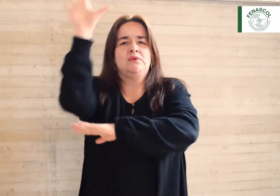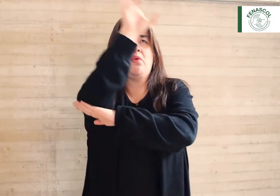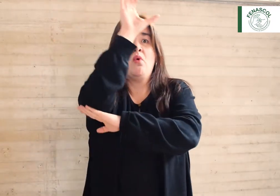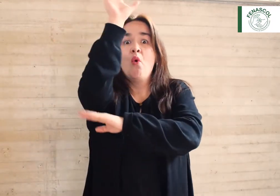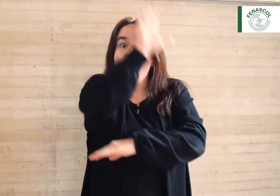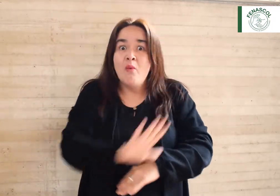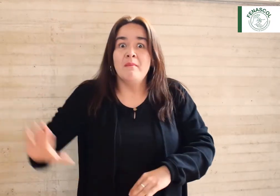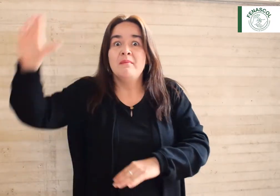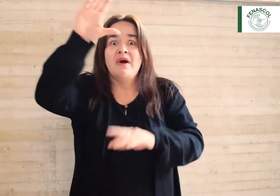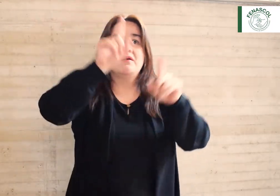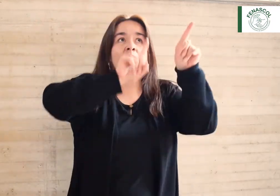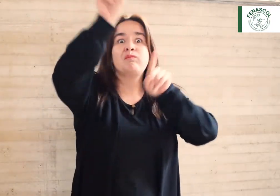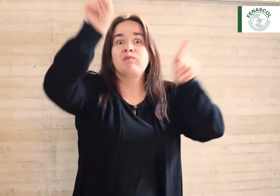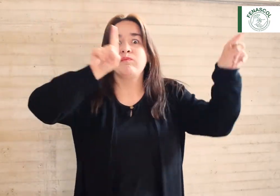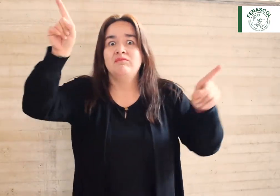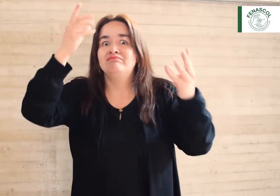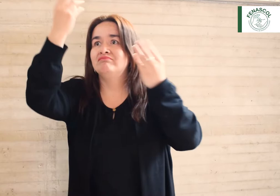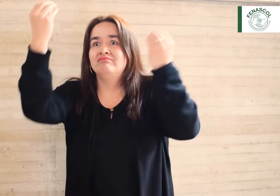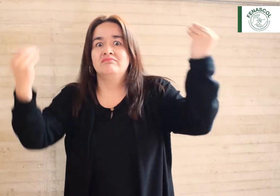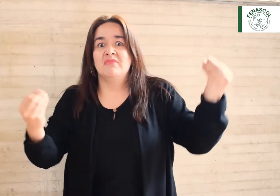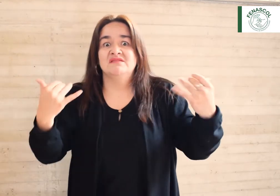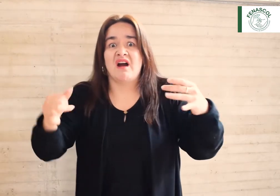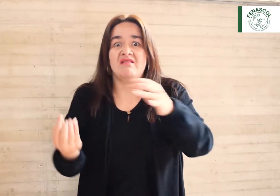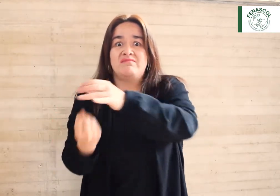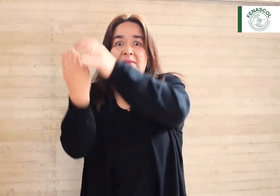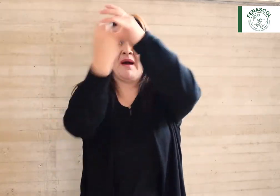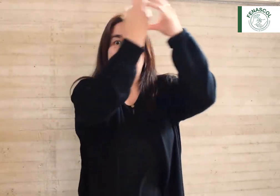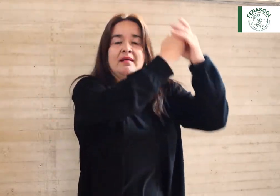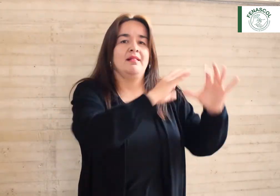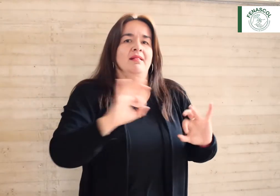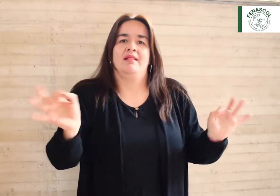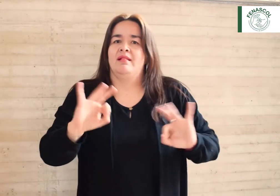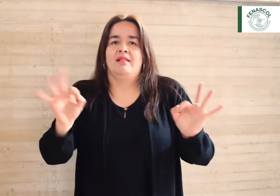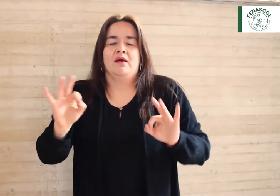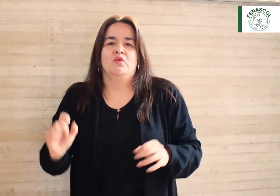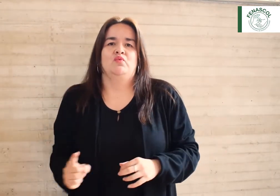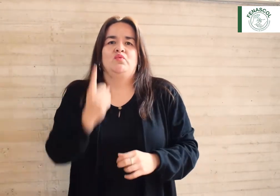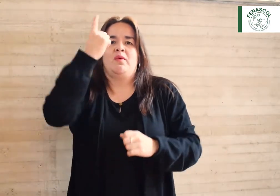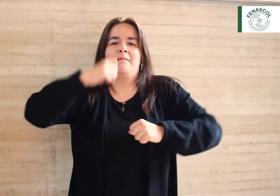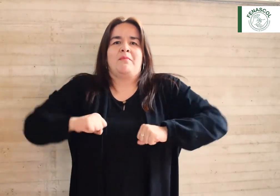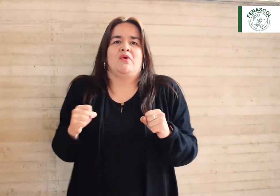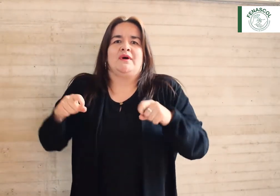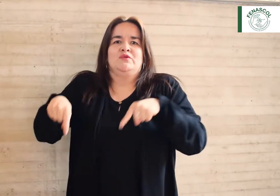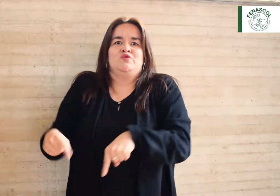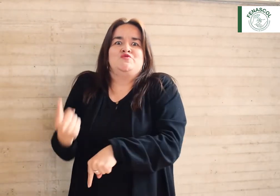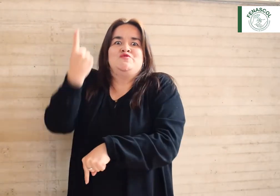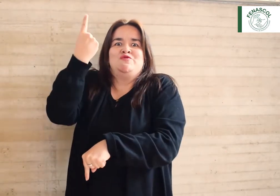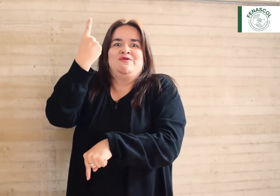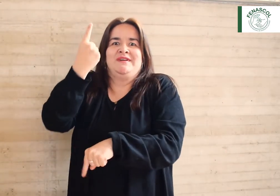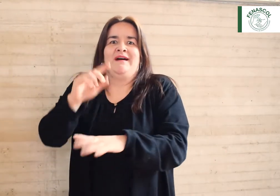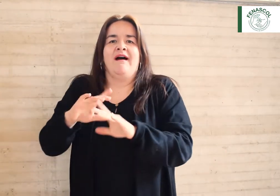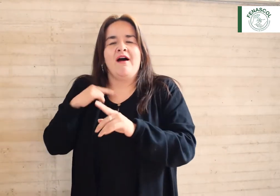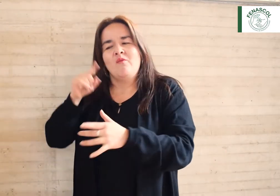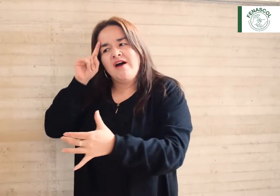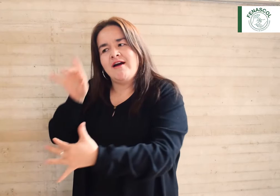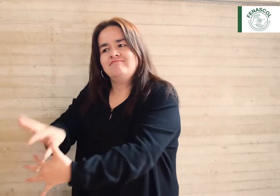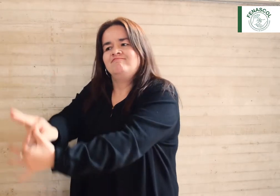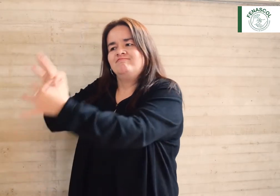las mujeres sordas en otros territorios del país no cuentan con estos espacios. Me